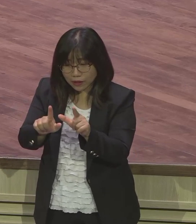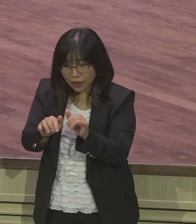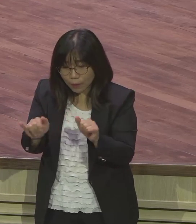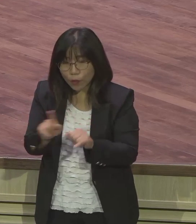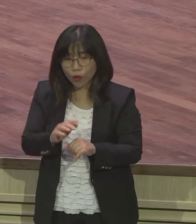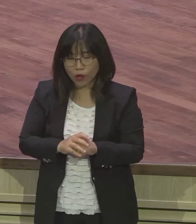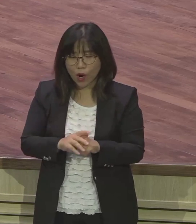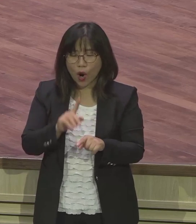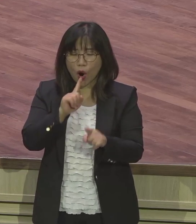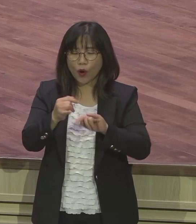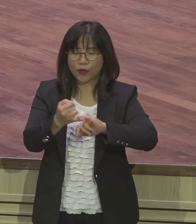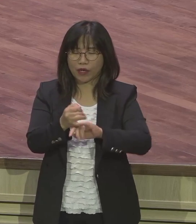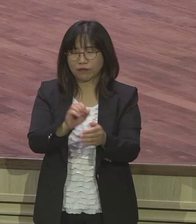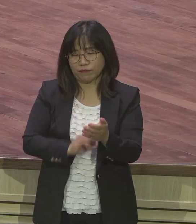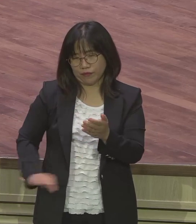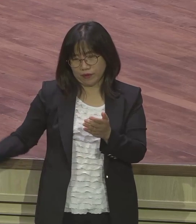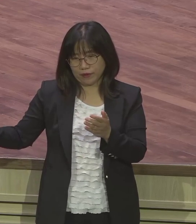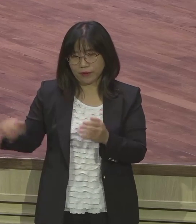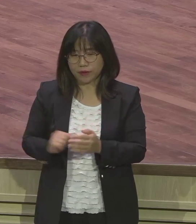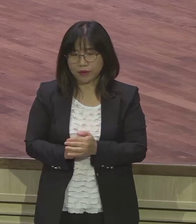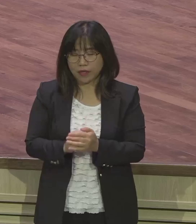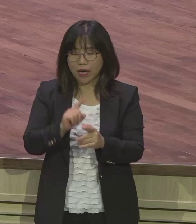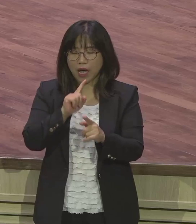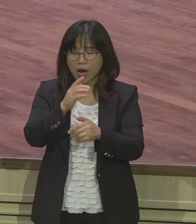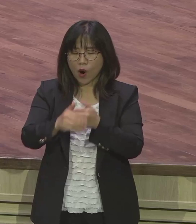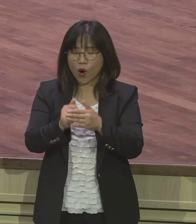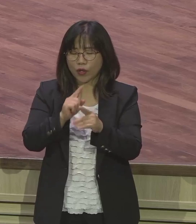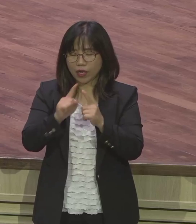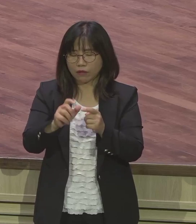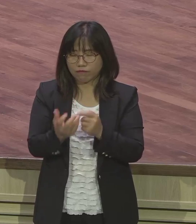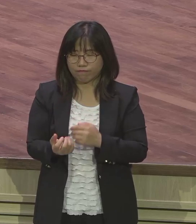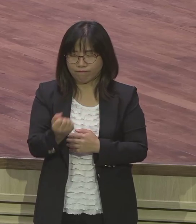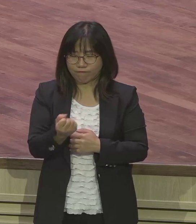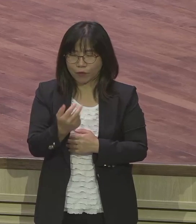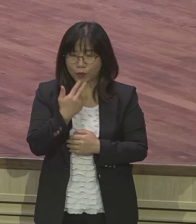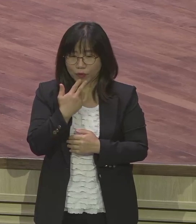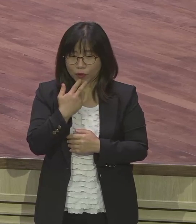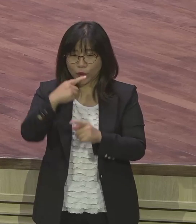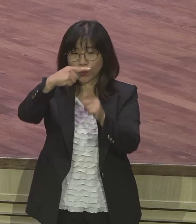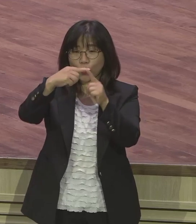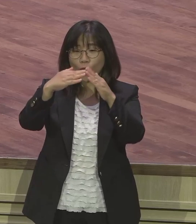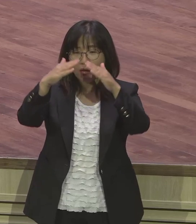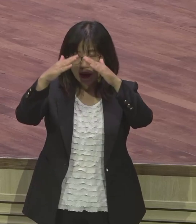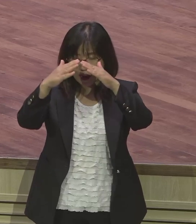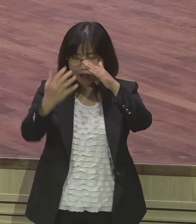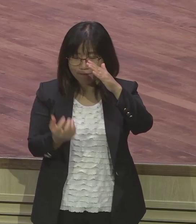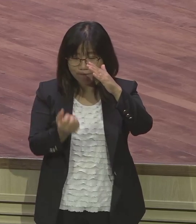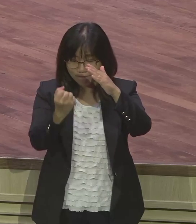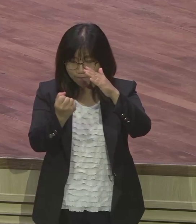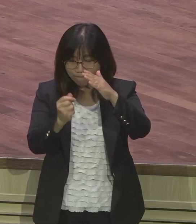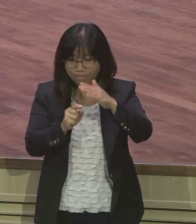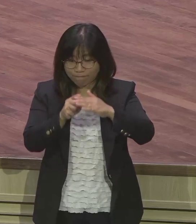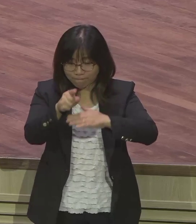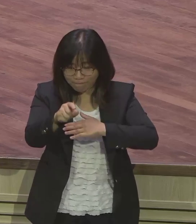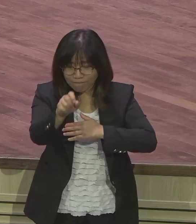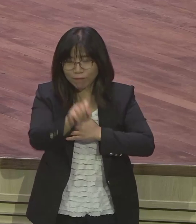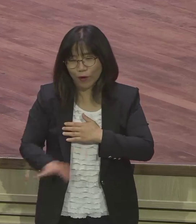없어 말씀이 없어 교회 안에는 있어 나가면 없어 나가서 올해부터 할까 지 마음대로 살아